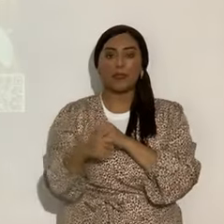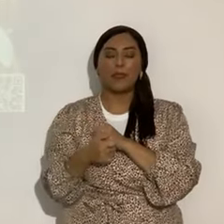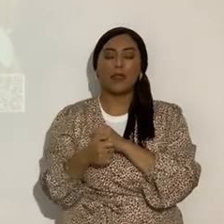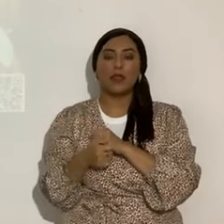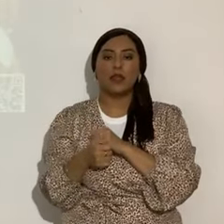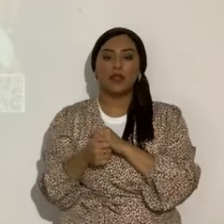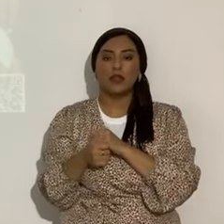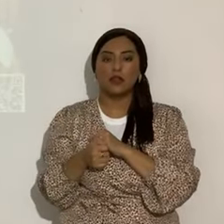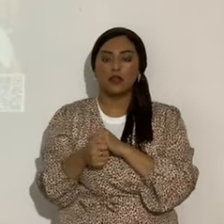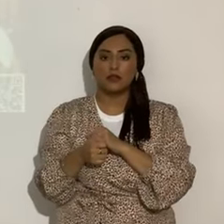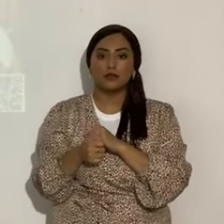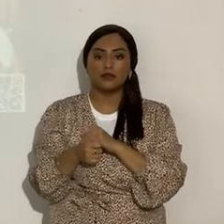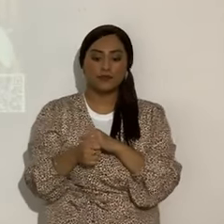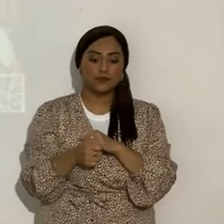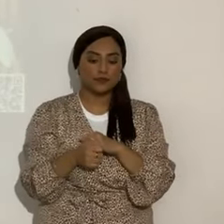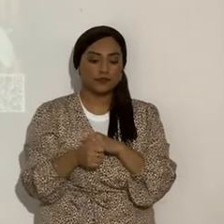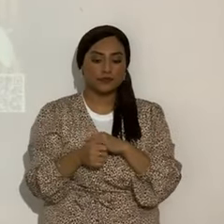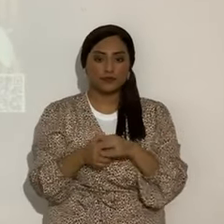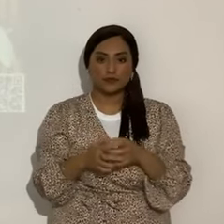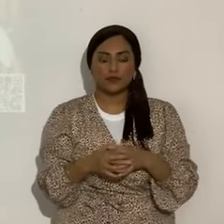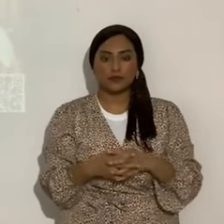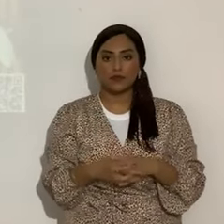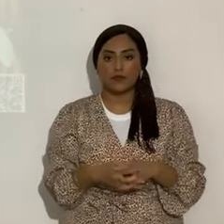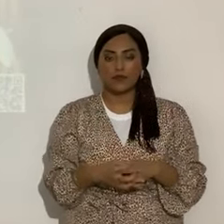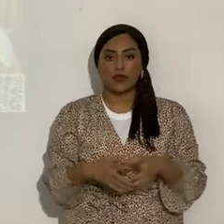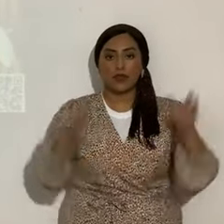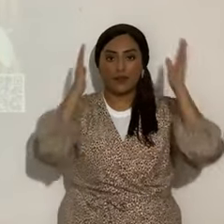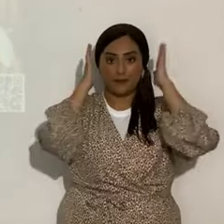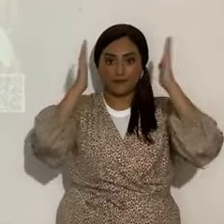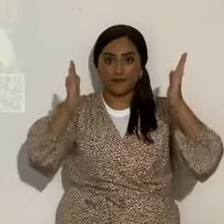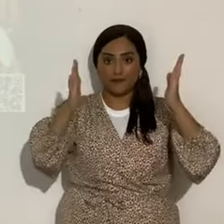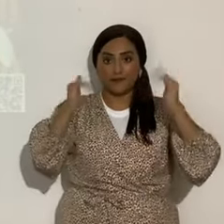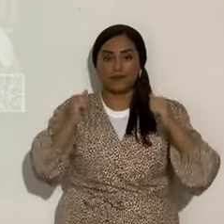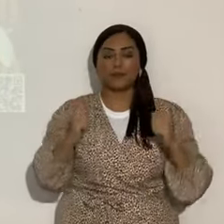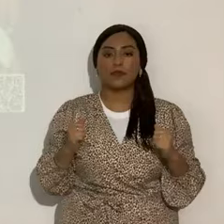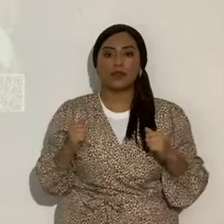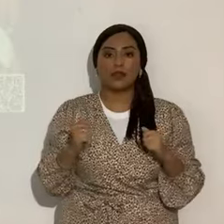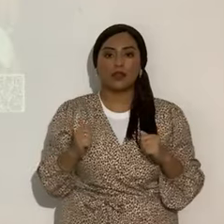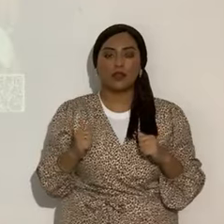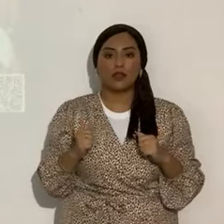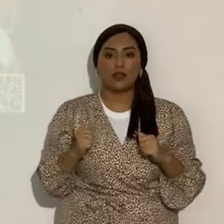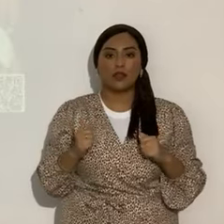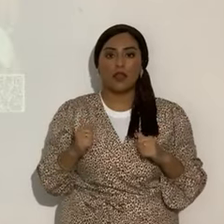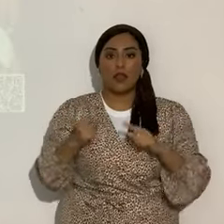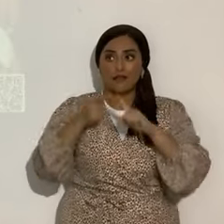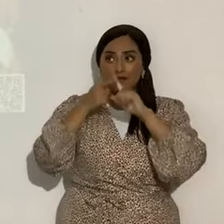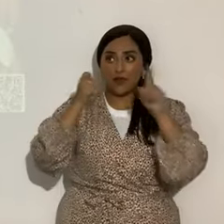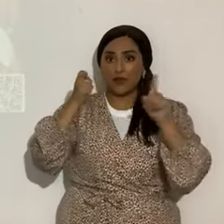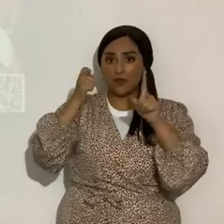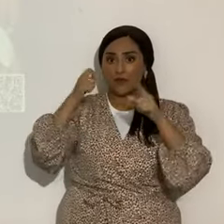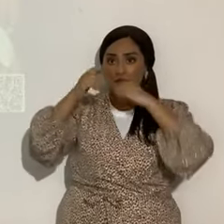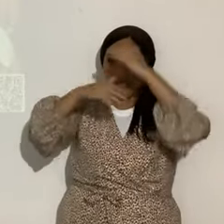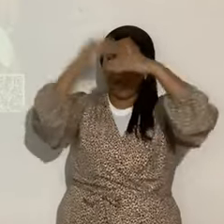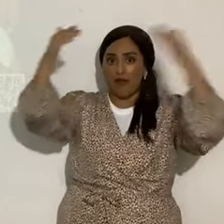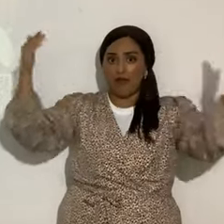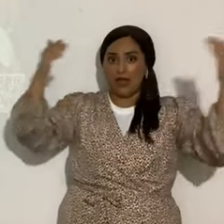distancia. Ahora, mucha atención. ¿Es una señal del cielo? ¿Es una señal de parte de Dios, del